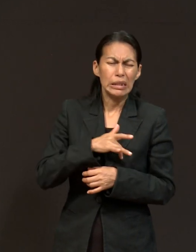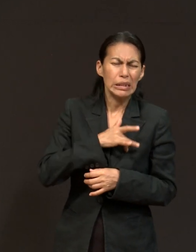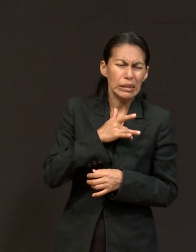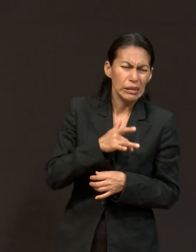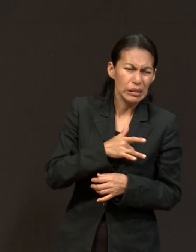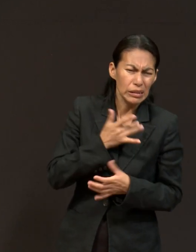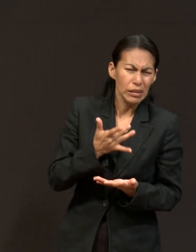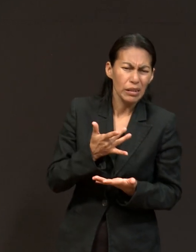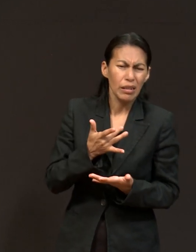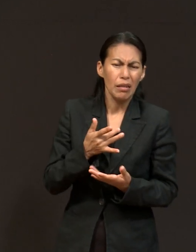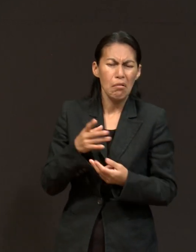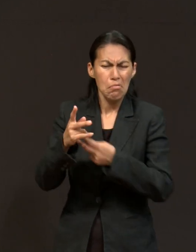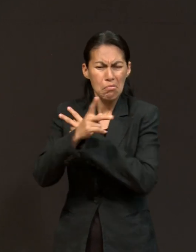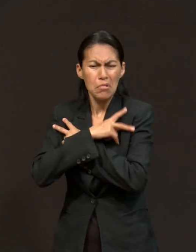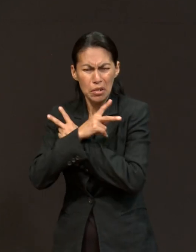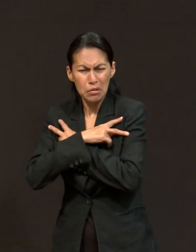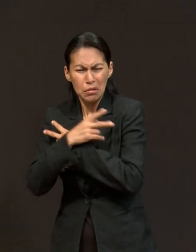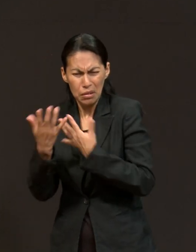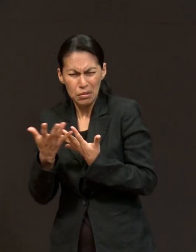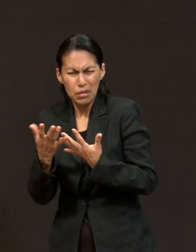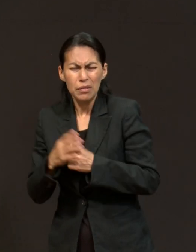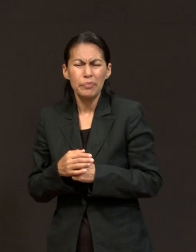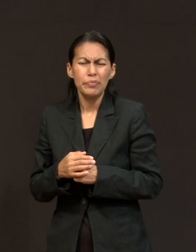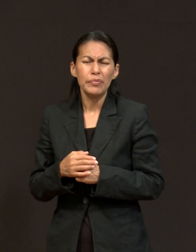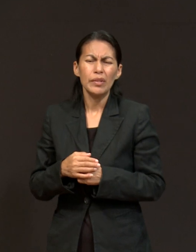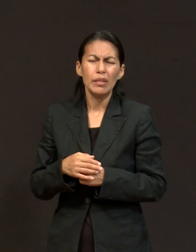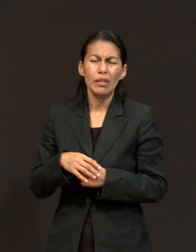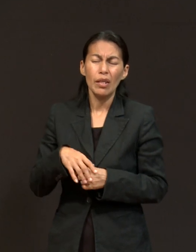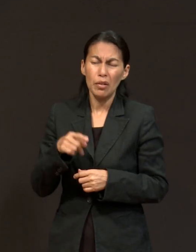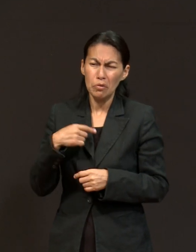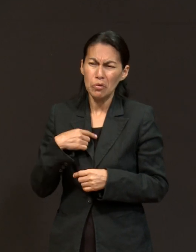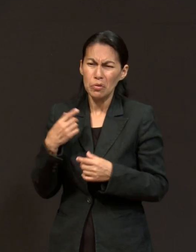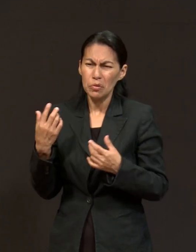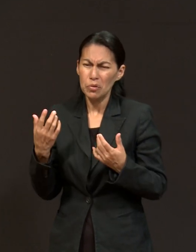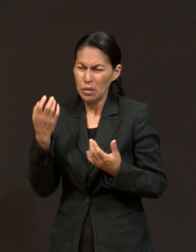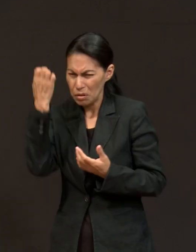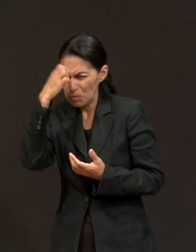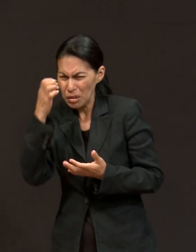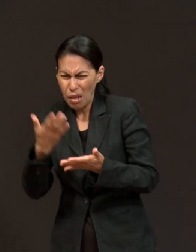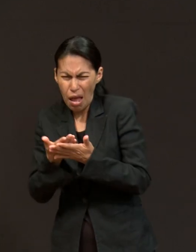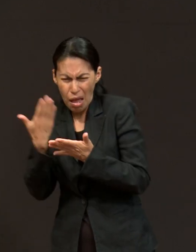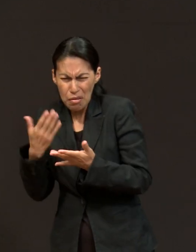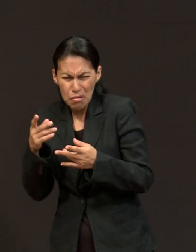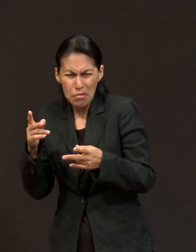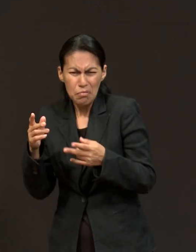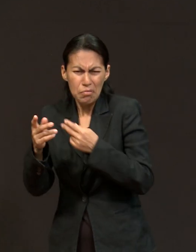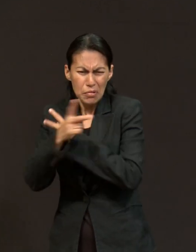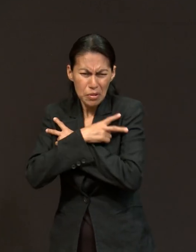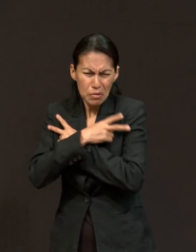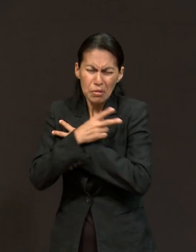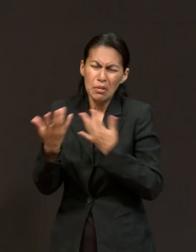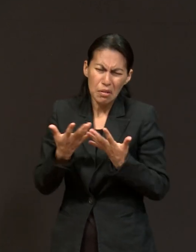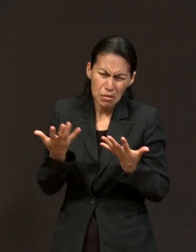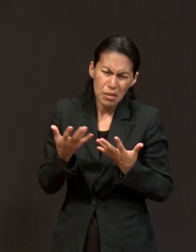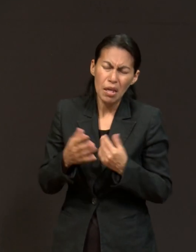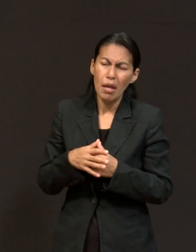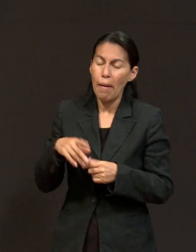tenía la experiencia, pero sentía que no había algo más que yo no había hecho, y que no era suficiente ese trabajo. Entonces,